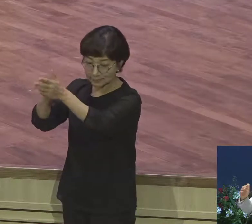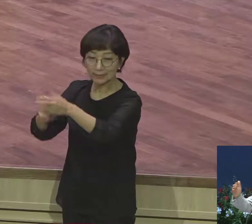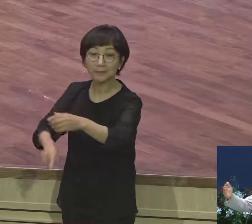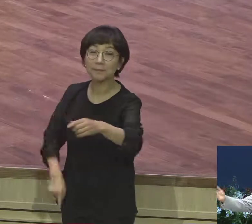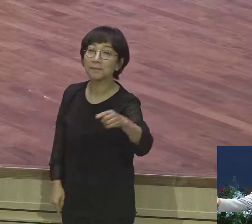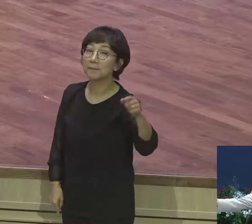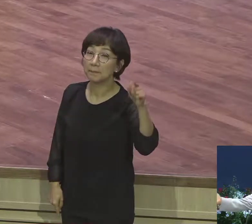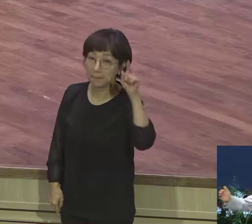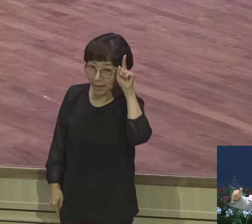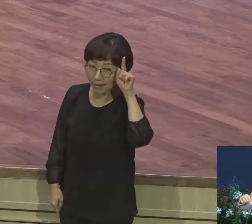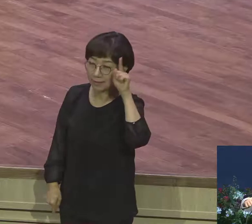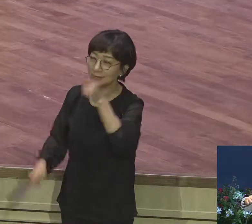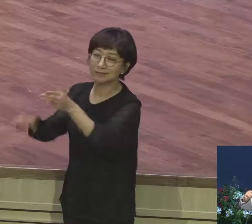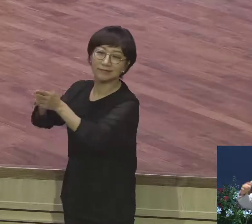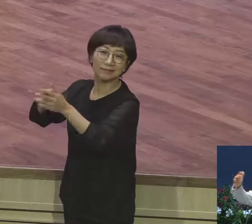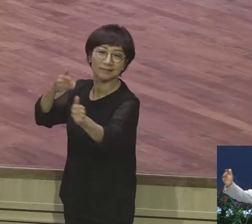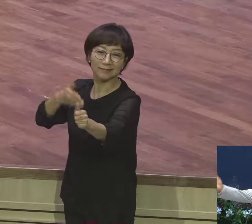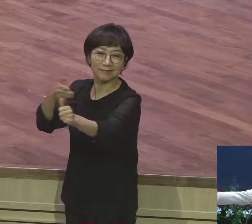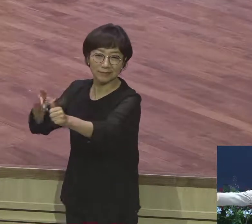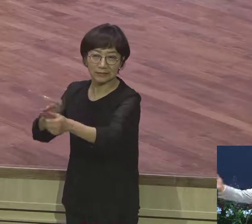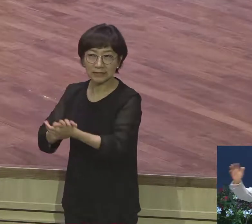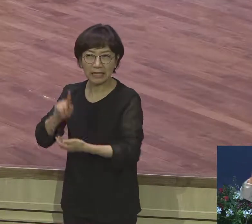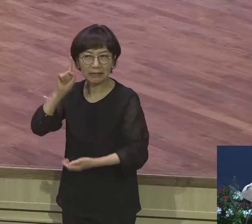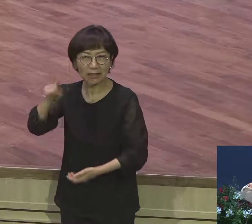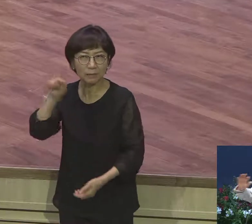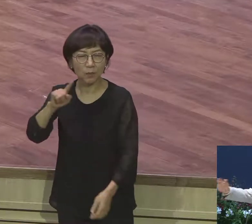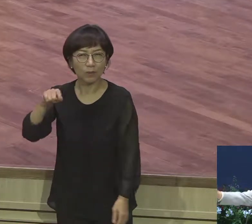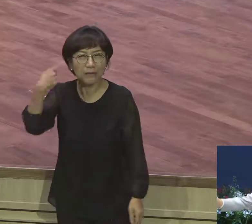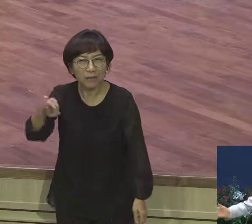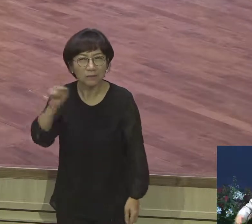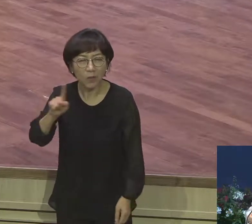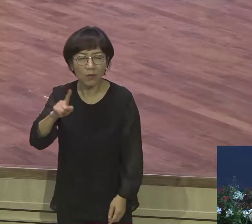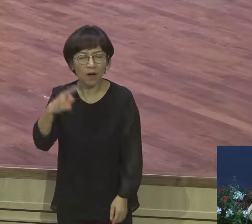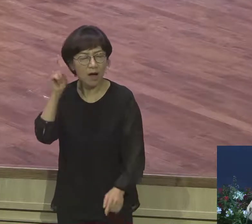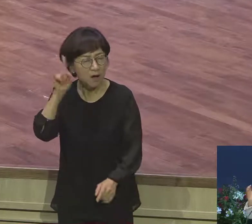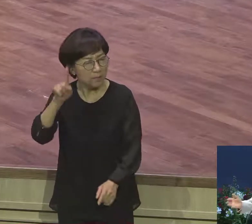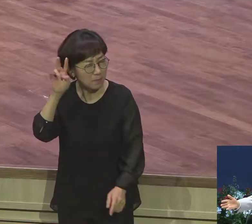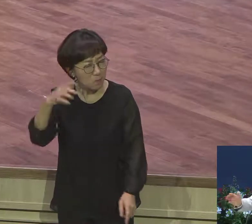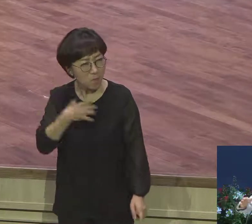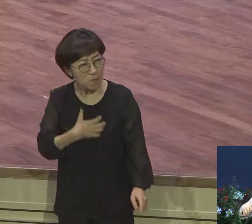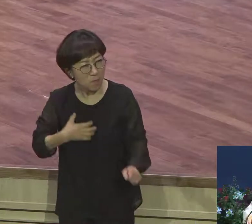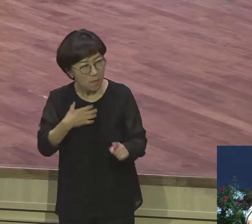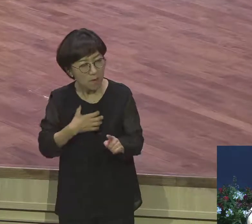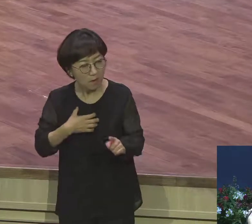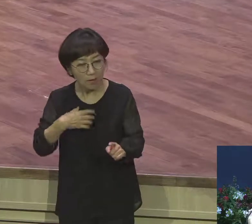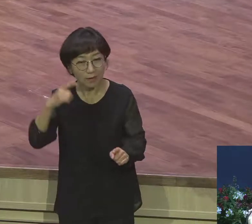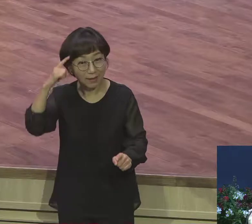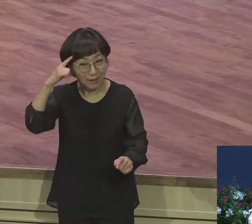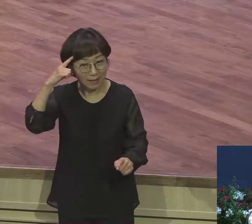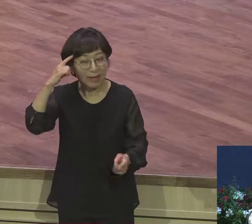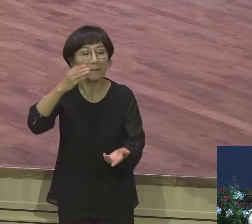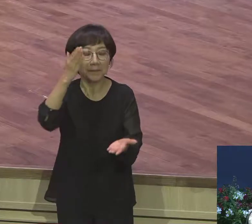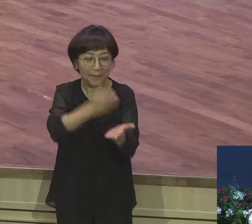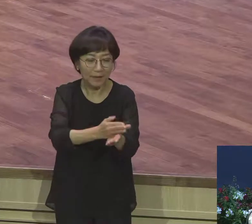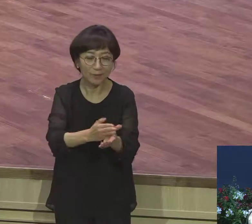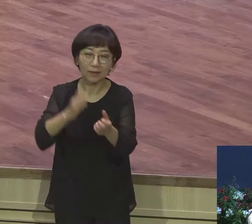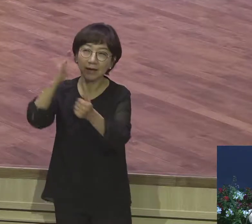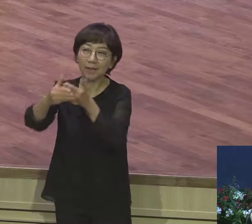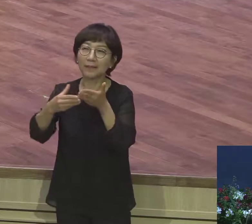어떻게 될지 내일이 어떻게 될지 다음에 될지 아무 생각이 없어 인도하는 데로 가는 거예요 전 그렇게